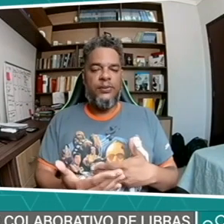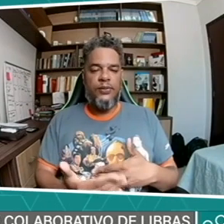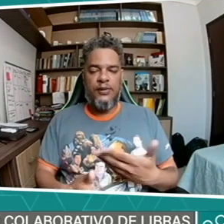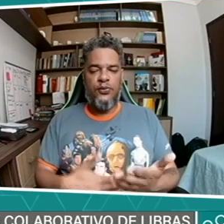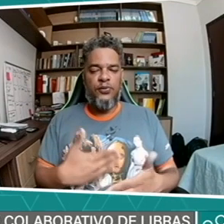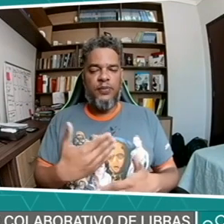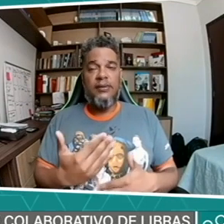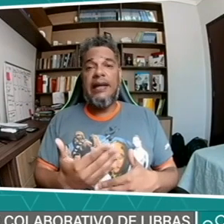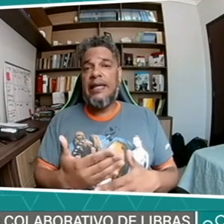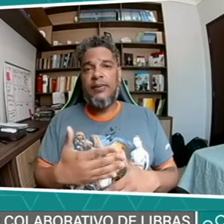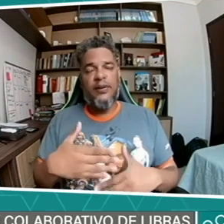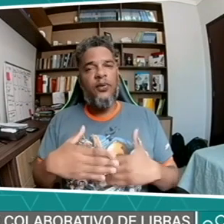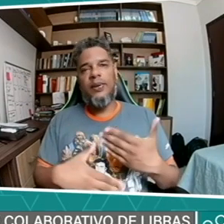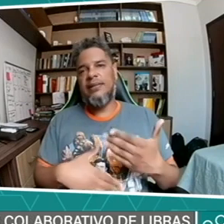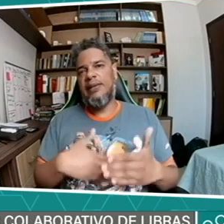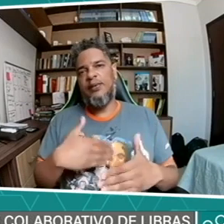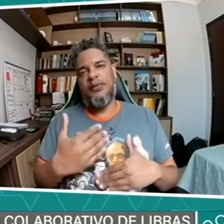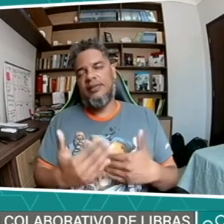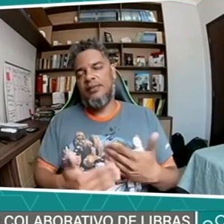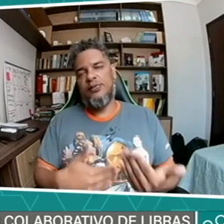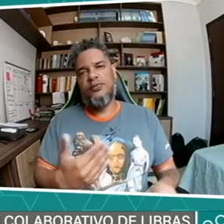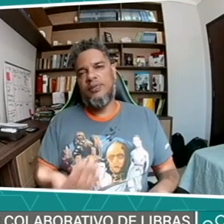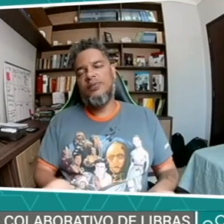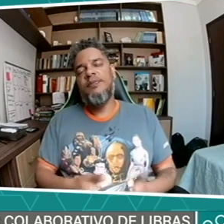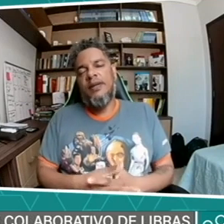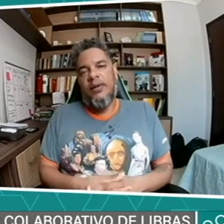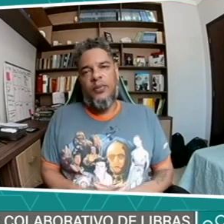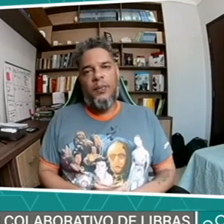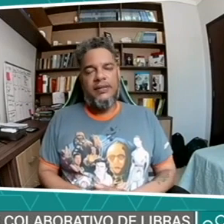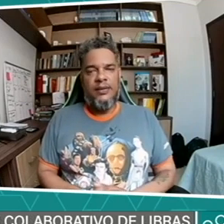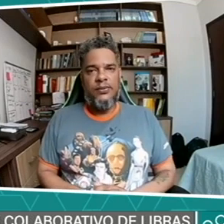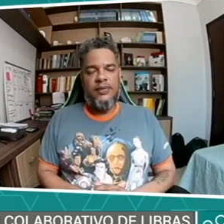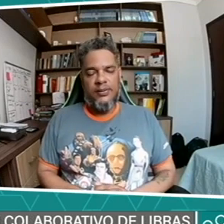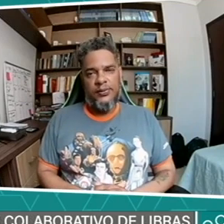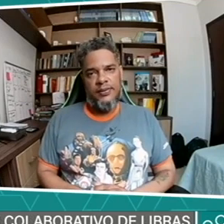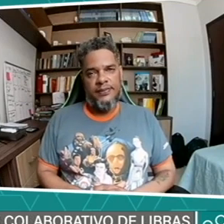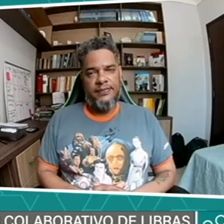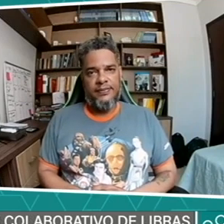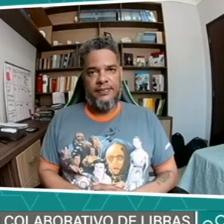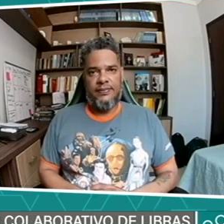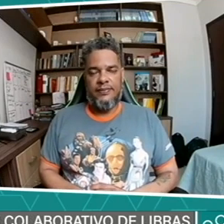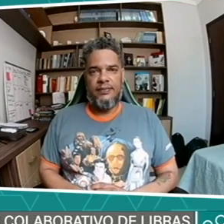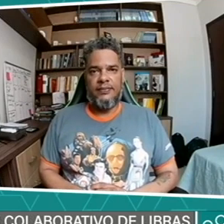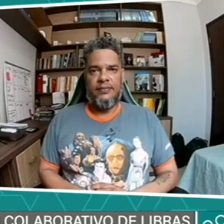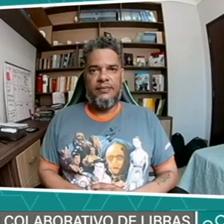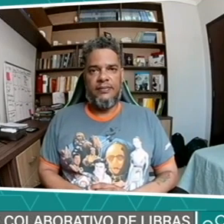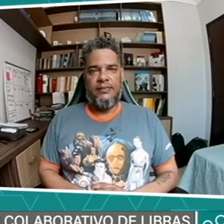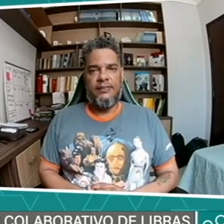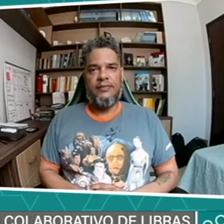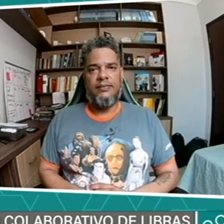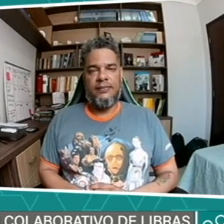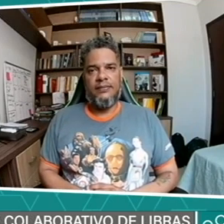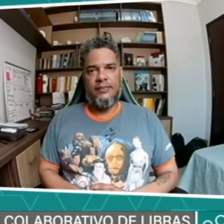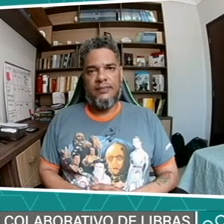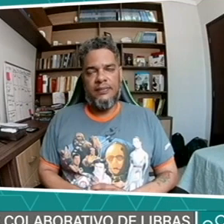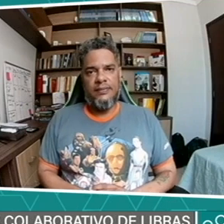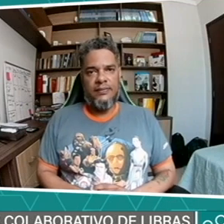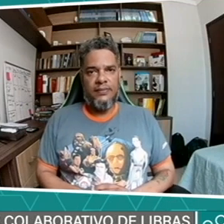desenvolvimento da língua, né? Como essa língua vai se desenvolvendo com o passar dos anos. E existe também uma